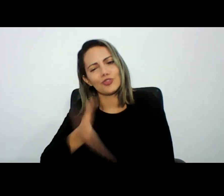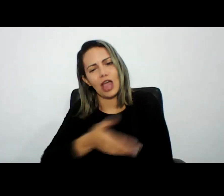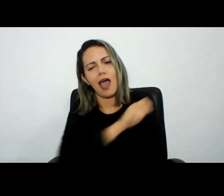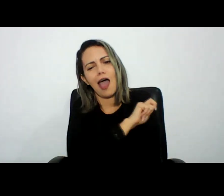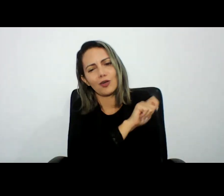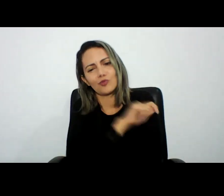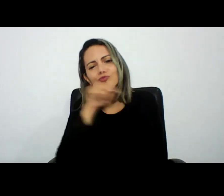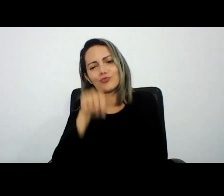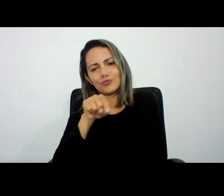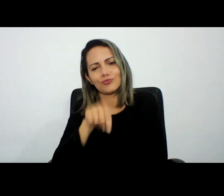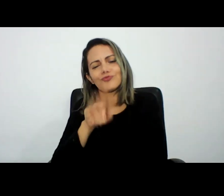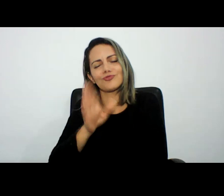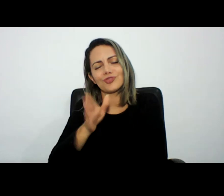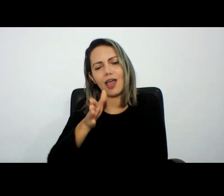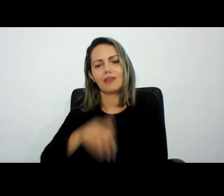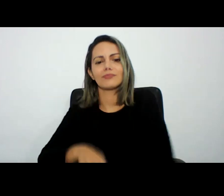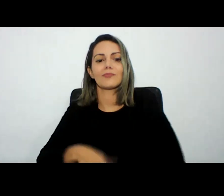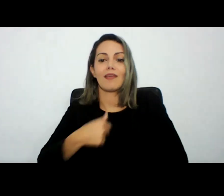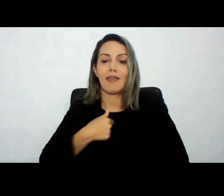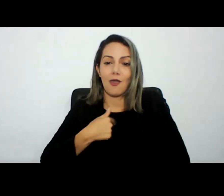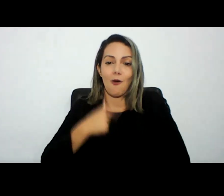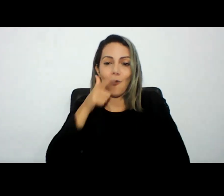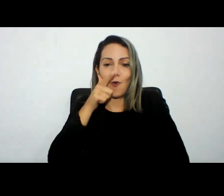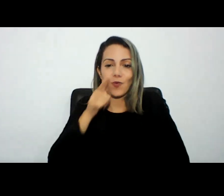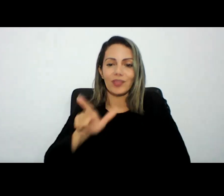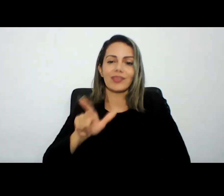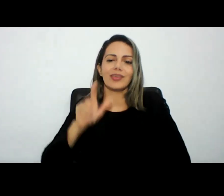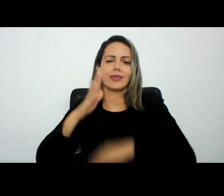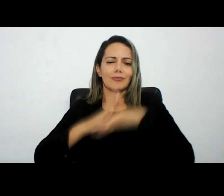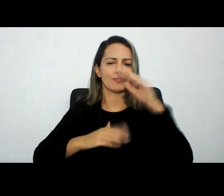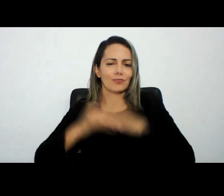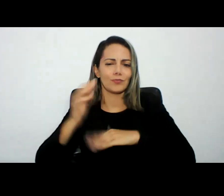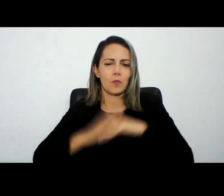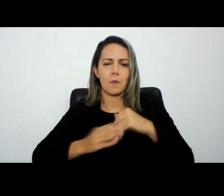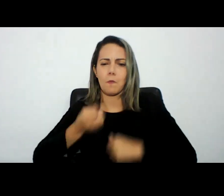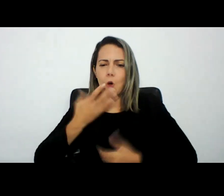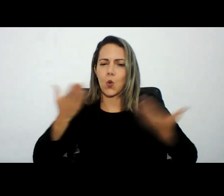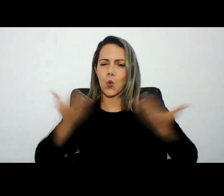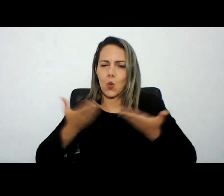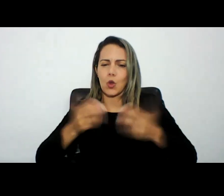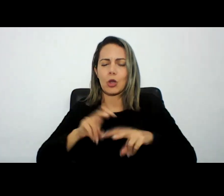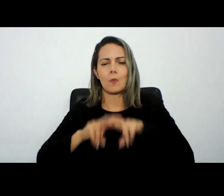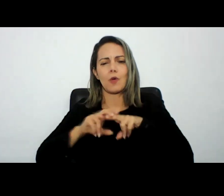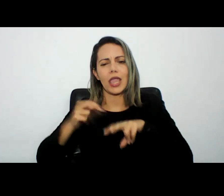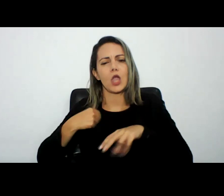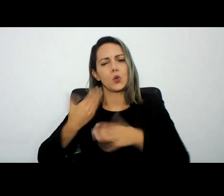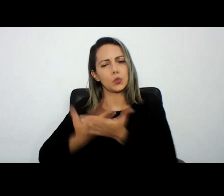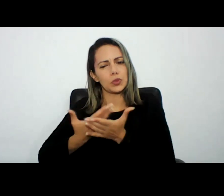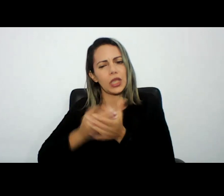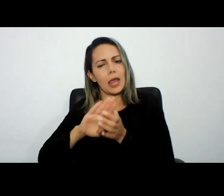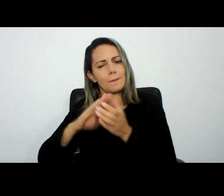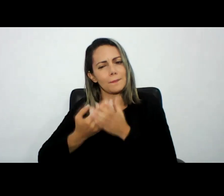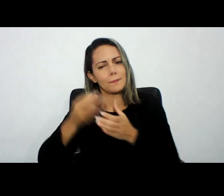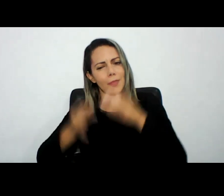foi a casa que me fez chegar onde eu estou hoje agradeço tudo que alcancei na minha vida profissional porque foi ela que me